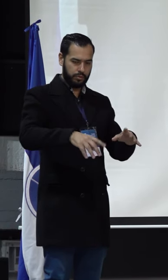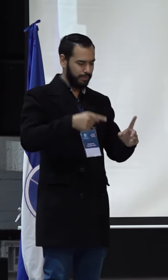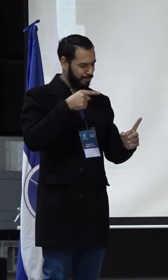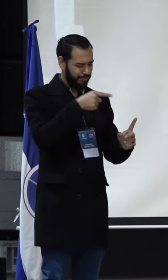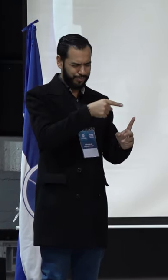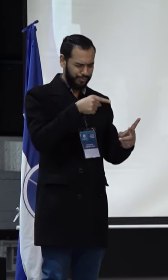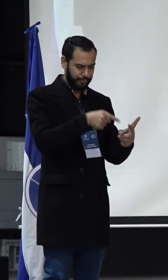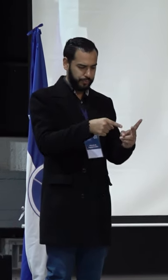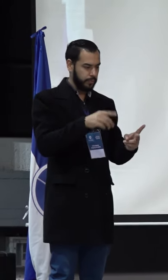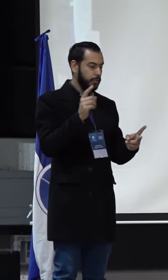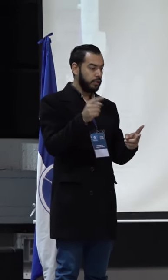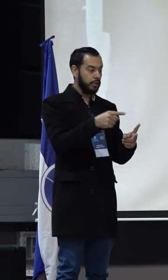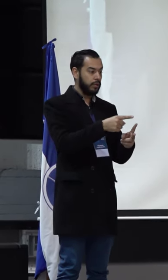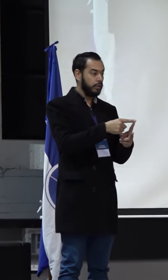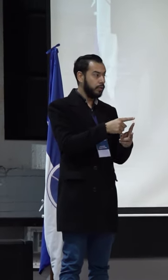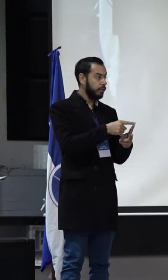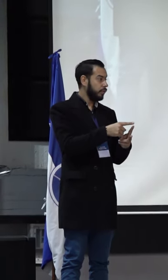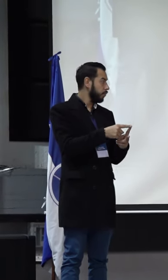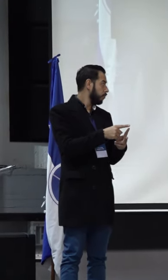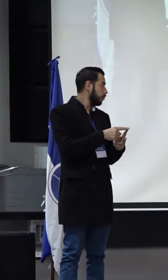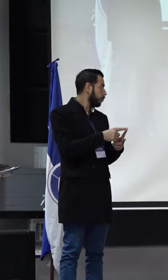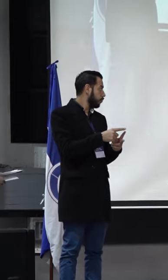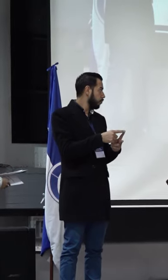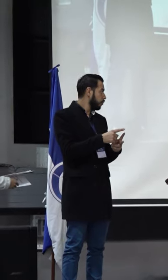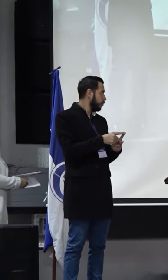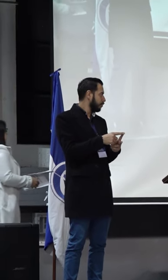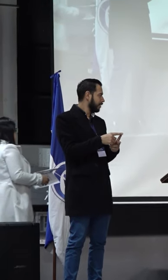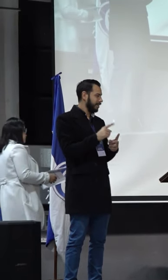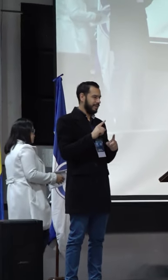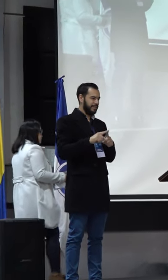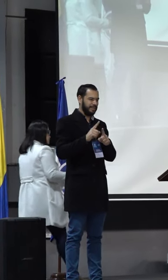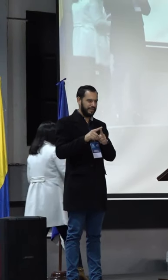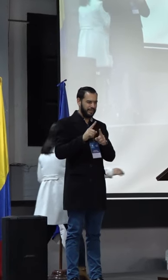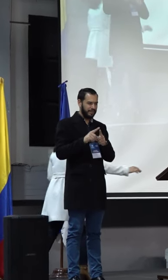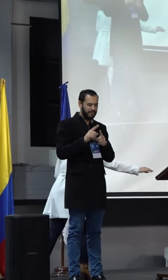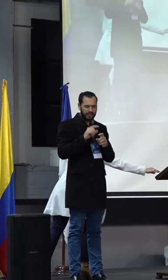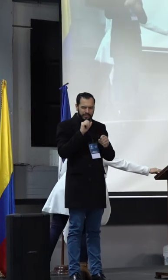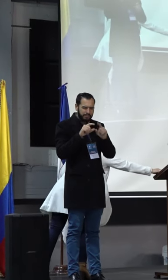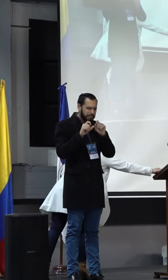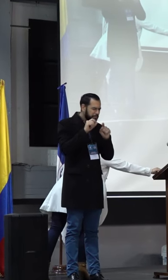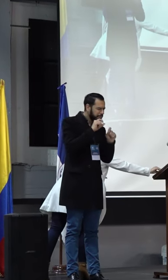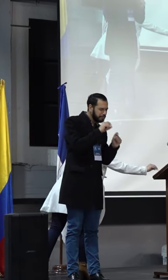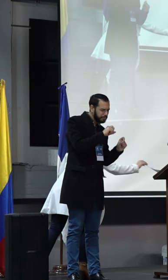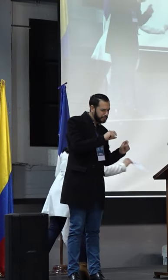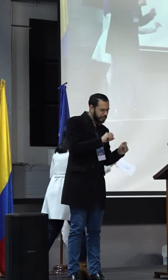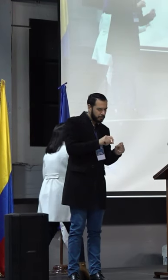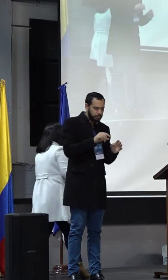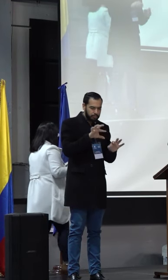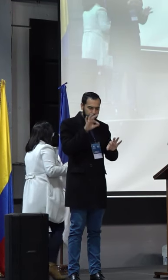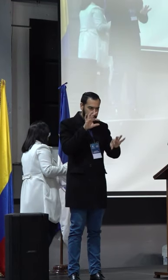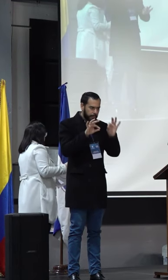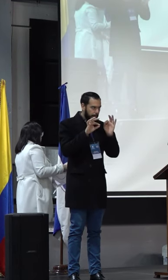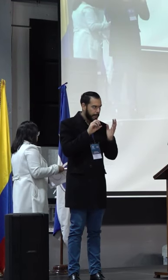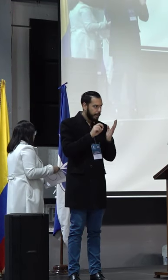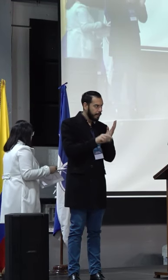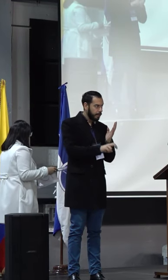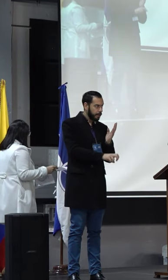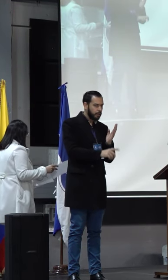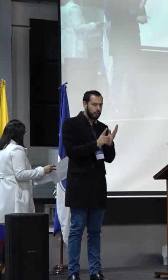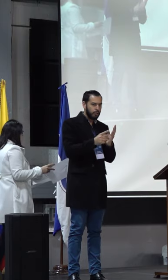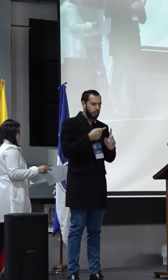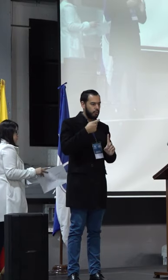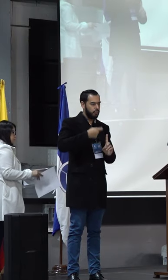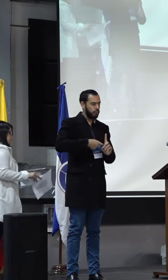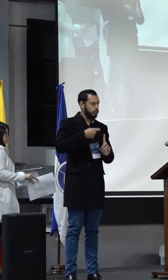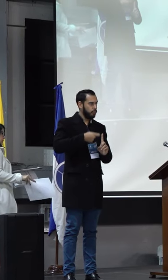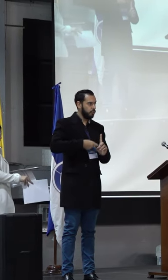marcada por ejemplo en realizar una serie de pesquisas y de investigaciones en relación con el papel como víctimas que han